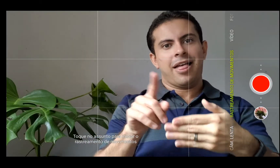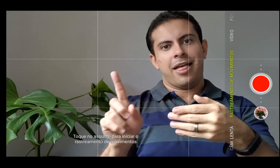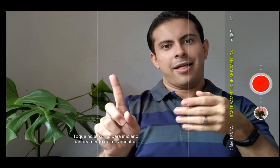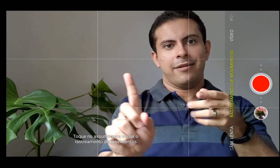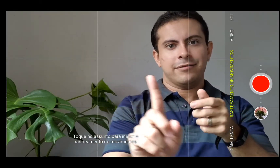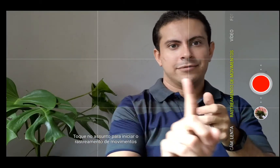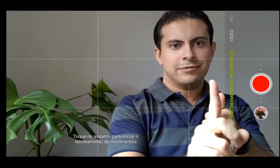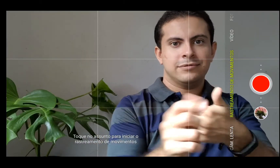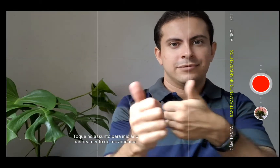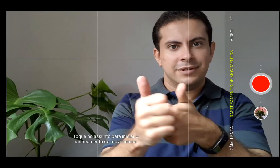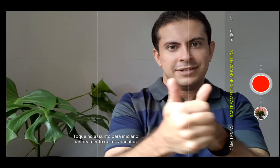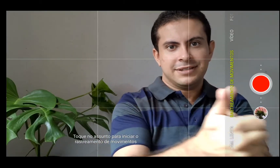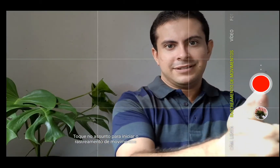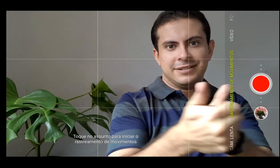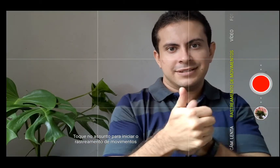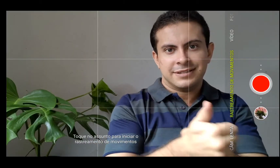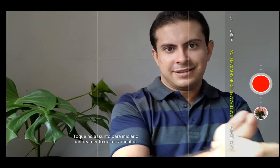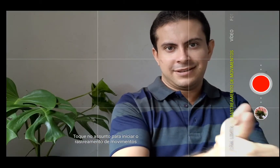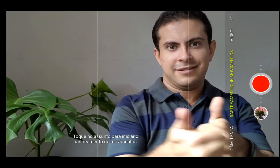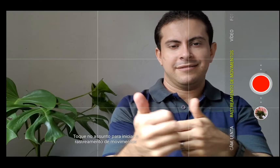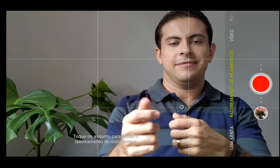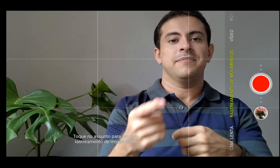Então, ele é bem interessante, eu vou mostrar aí um exemplo.